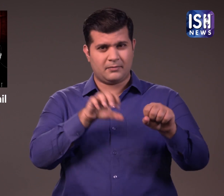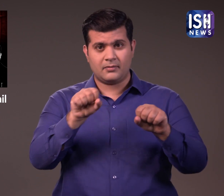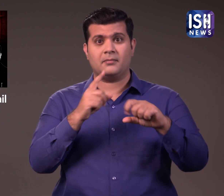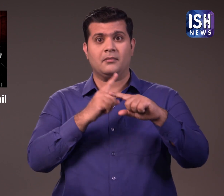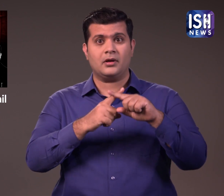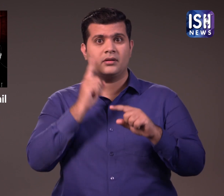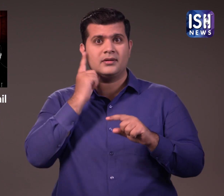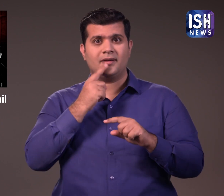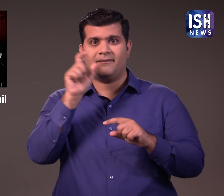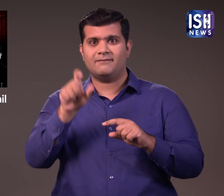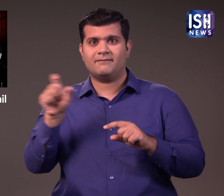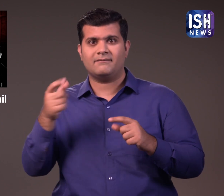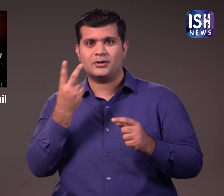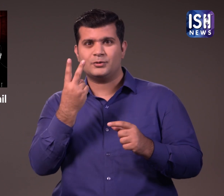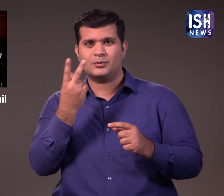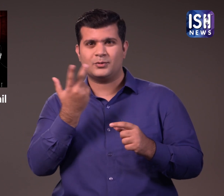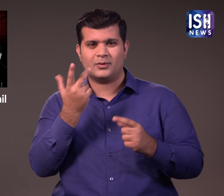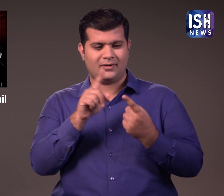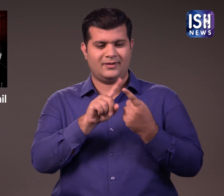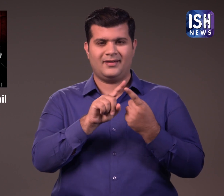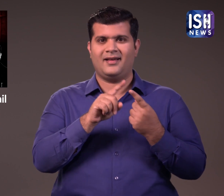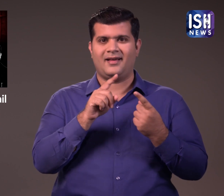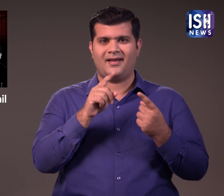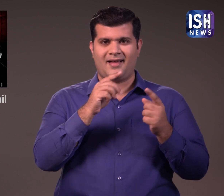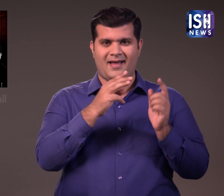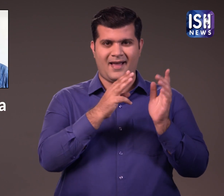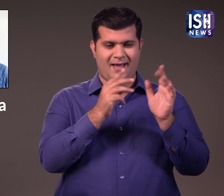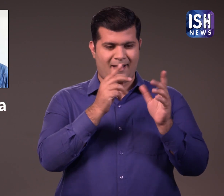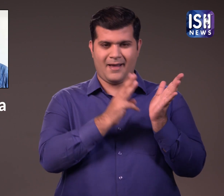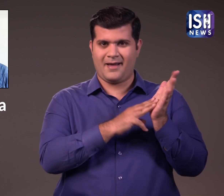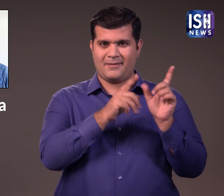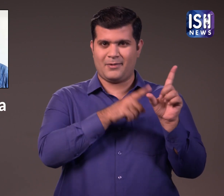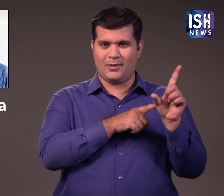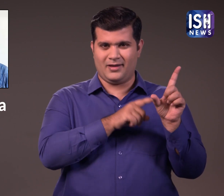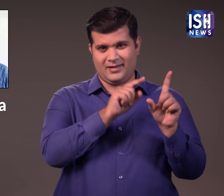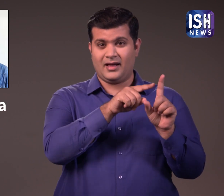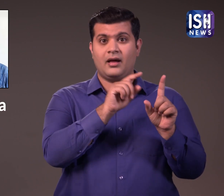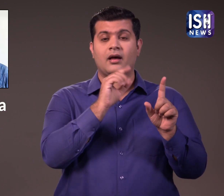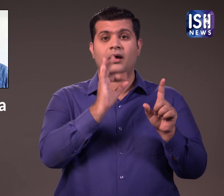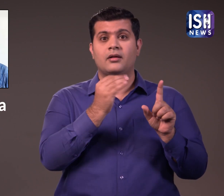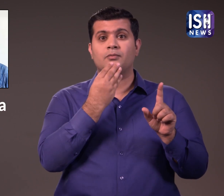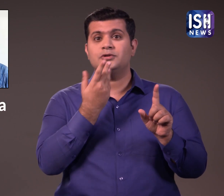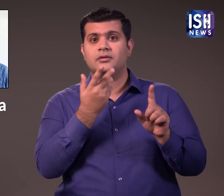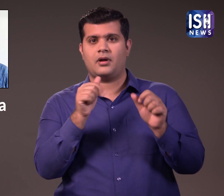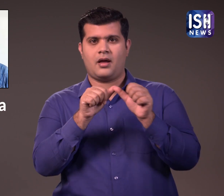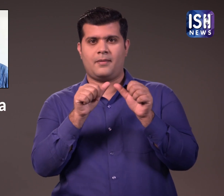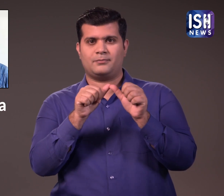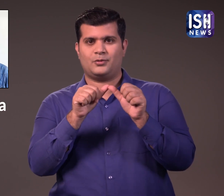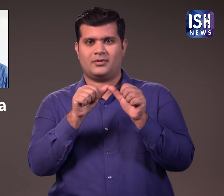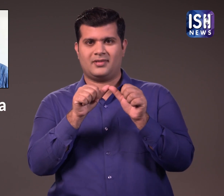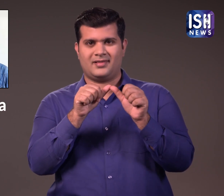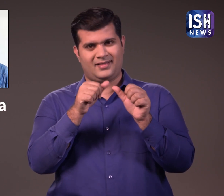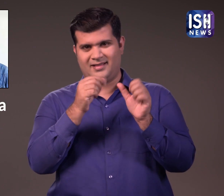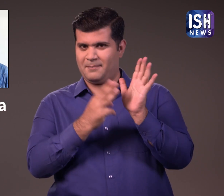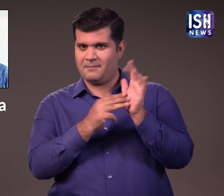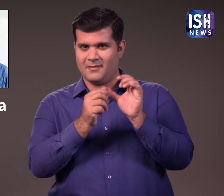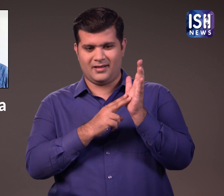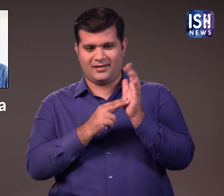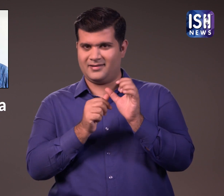दो डेफ व्यक्ति मनु यादव उर्फ अब्दुल मनन और राहुल भोला को भी गिरफतार किया गया